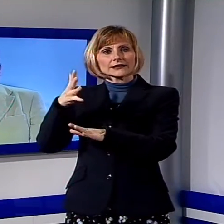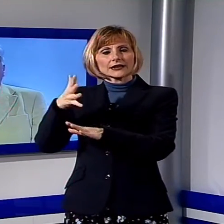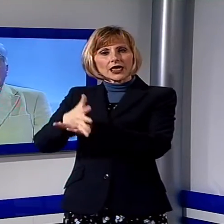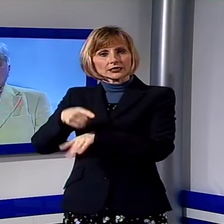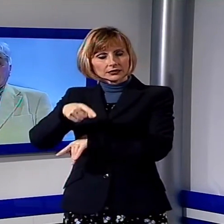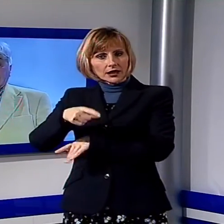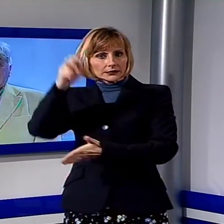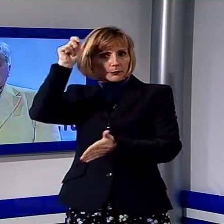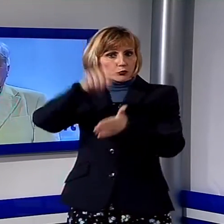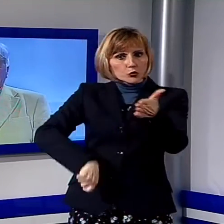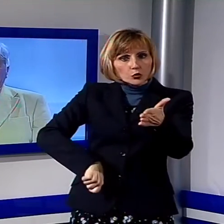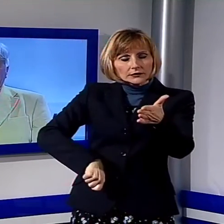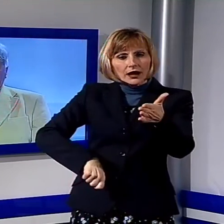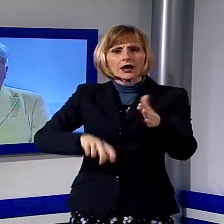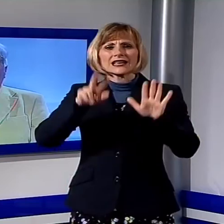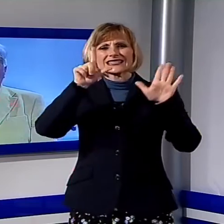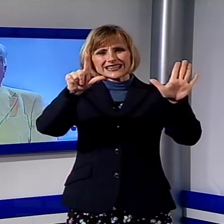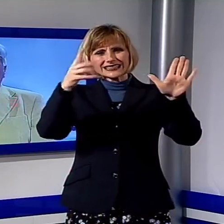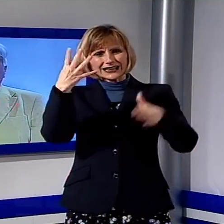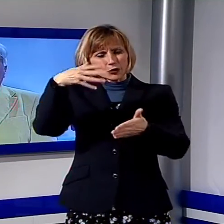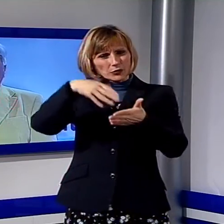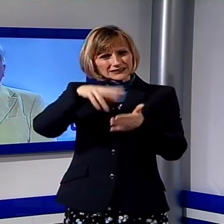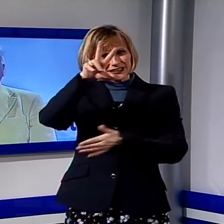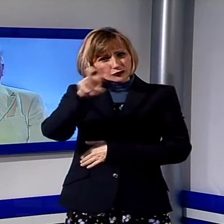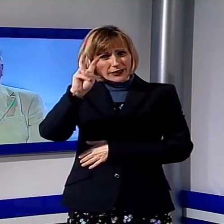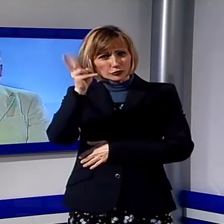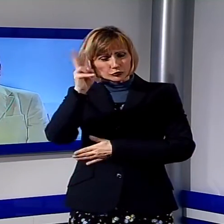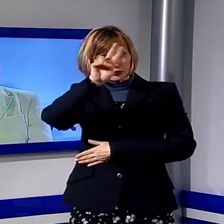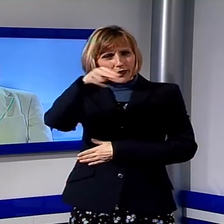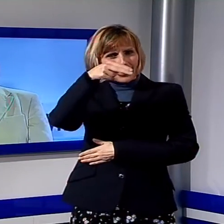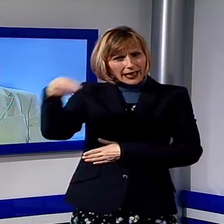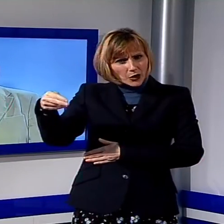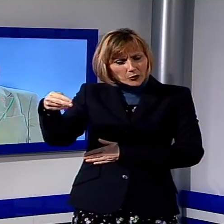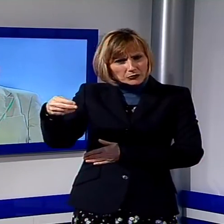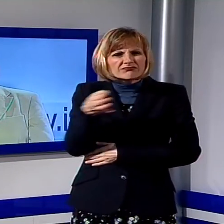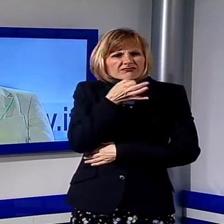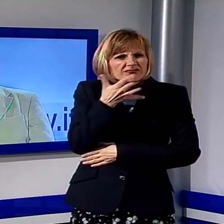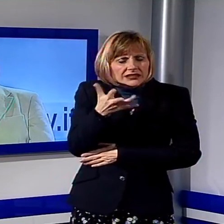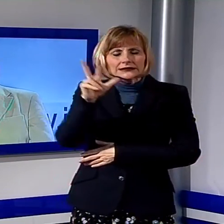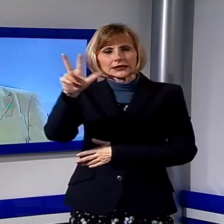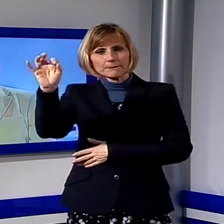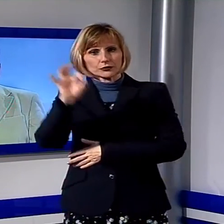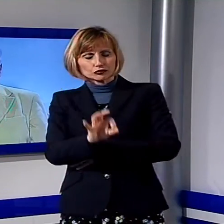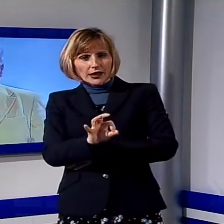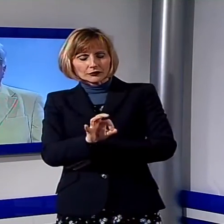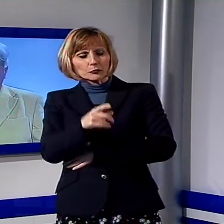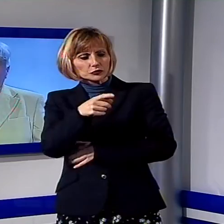di 74.312 Euro, pari al 3% del risarcimento danni per un